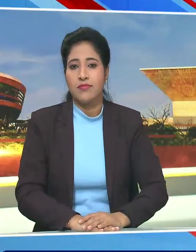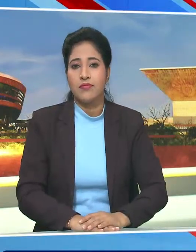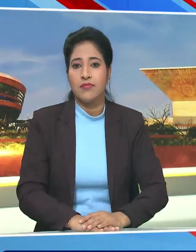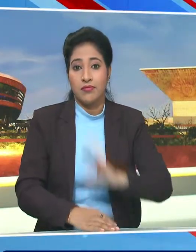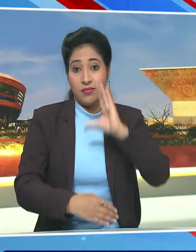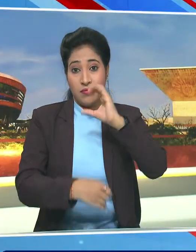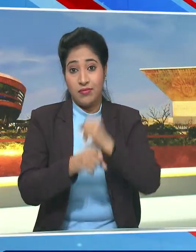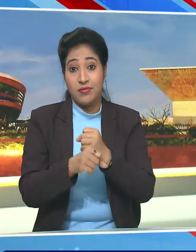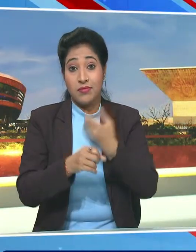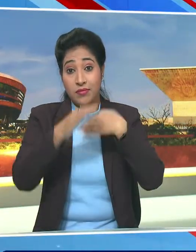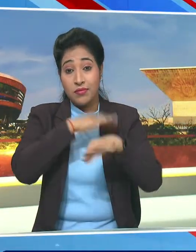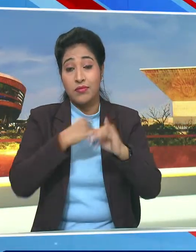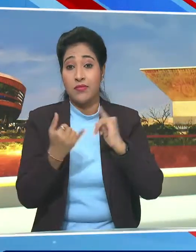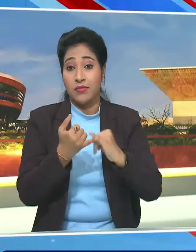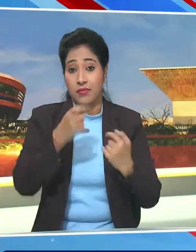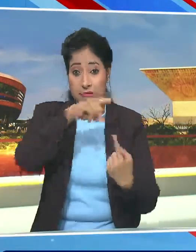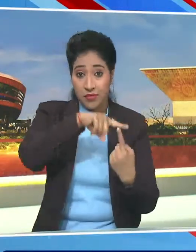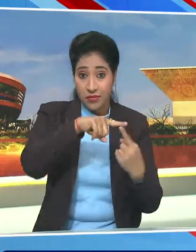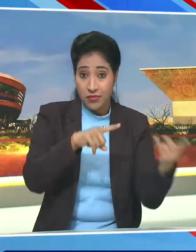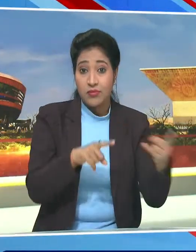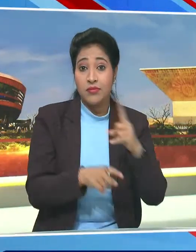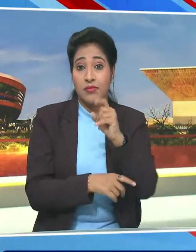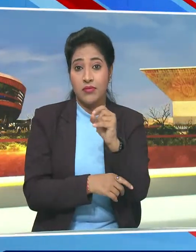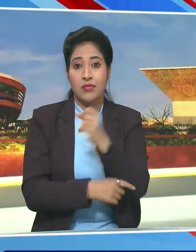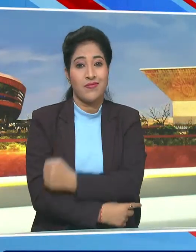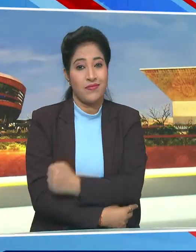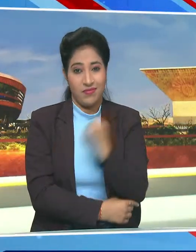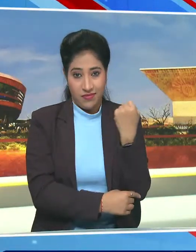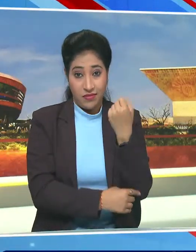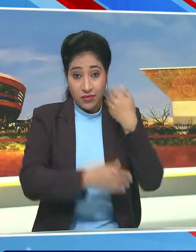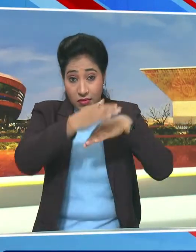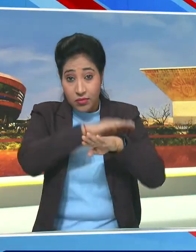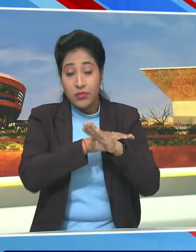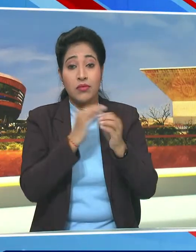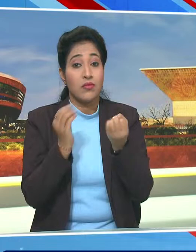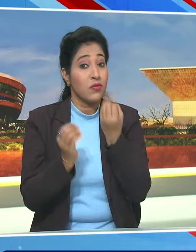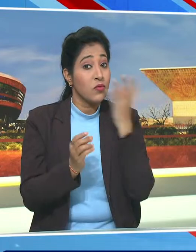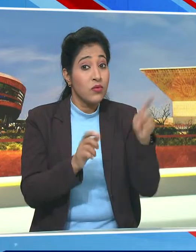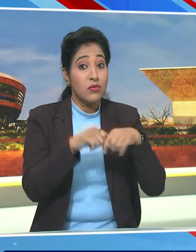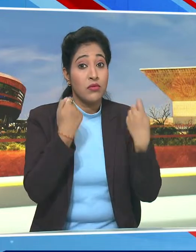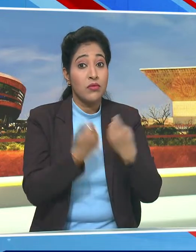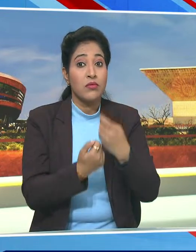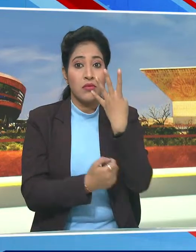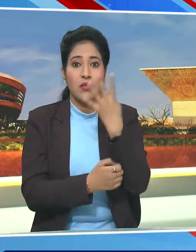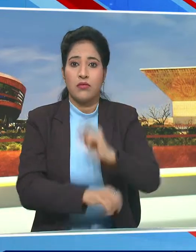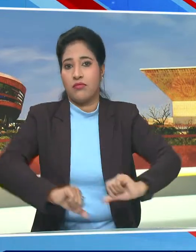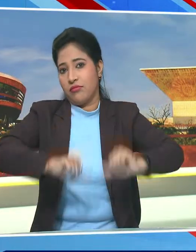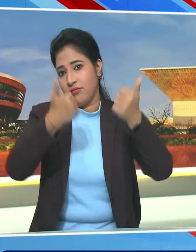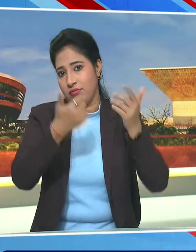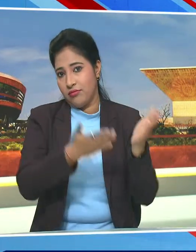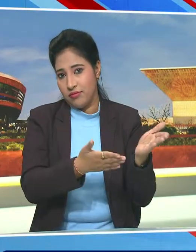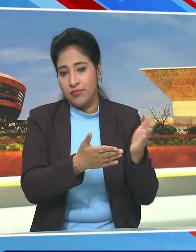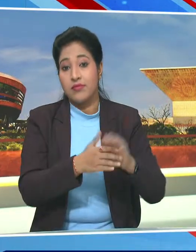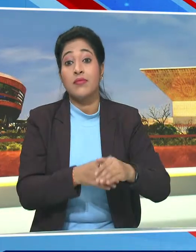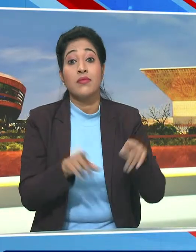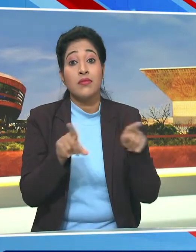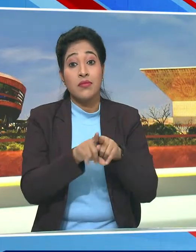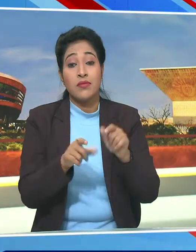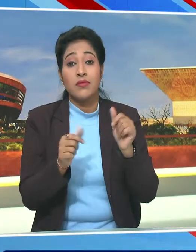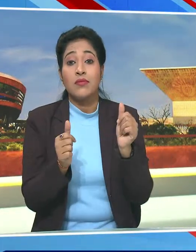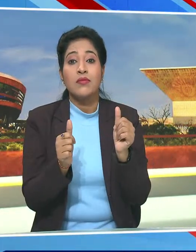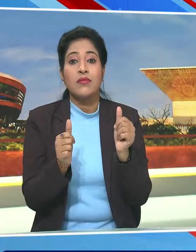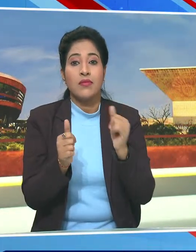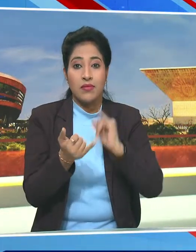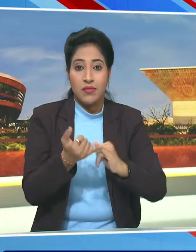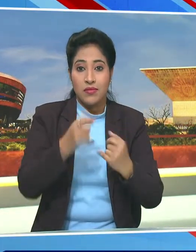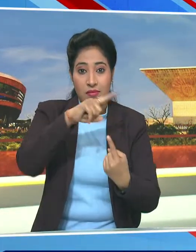36 गड़ में अनसूच जाती की 10 सीटों में से भाजबा ने 4 पर जीत दर्च की वहीं अनसूच